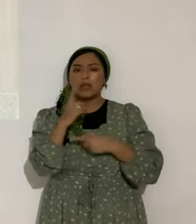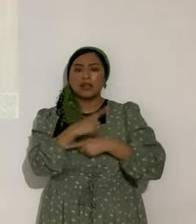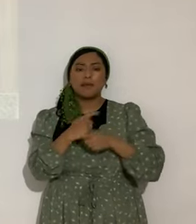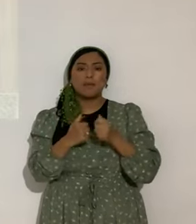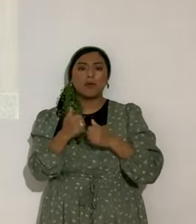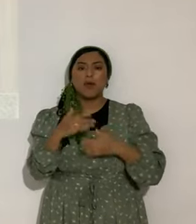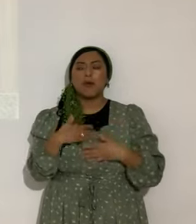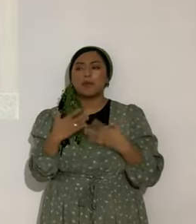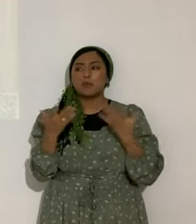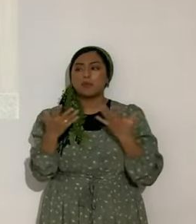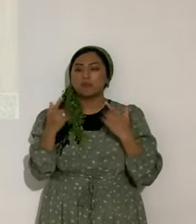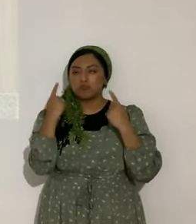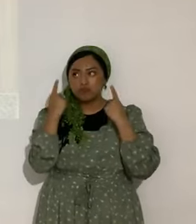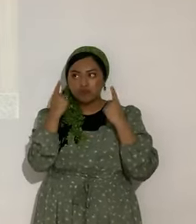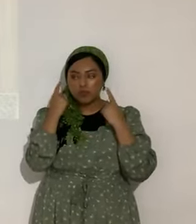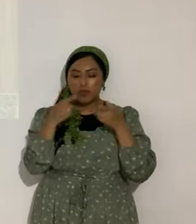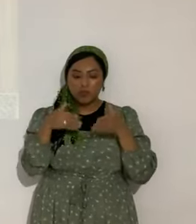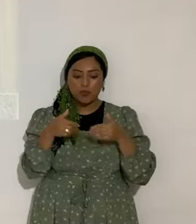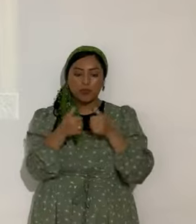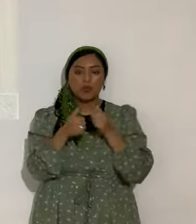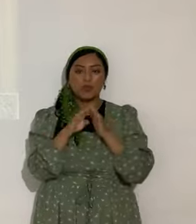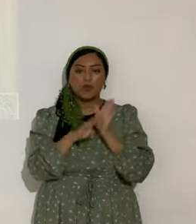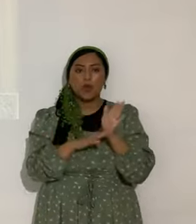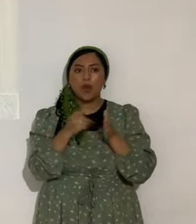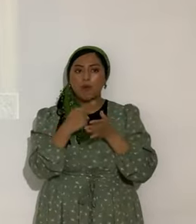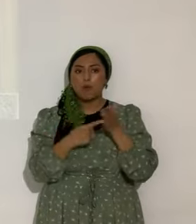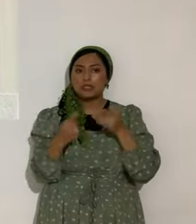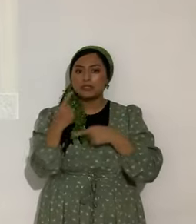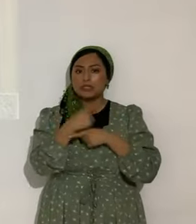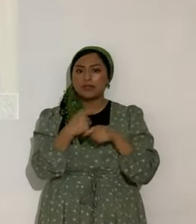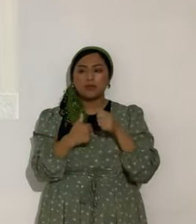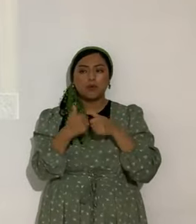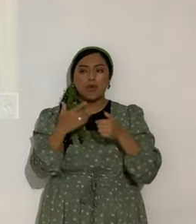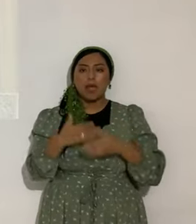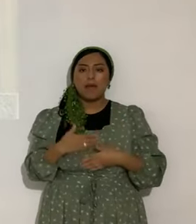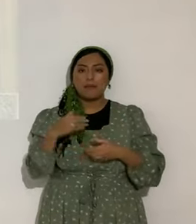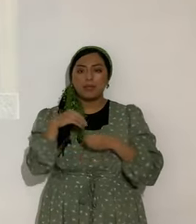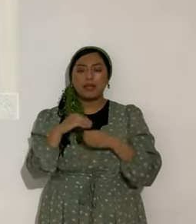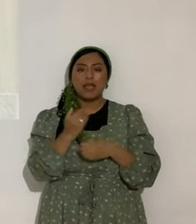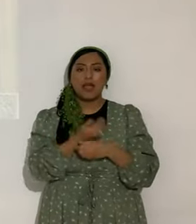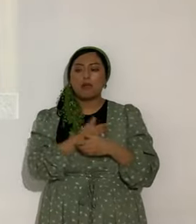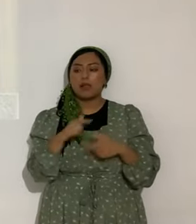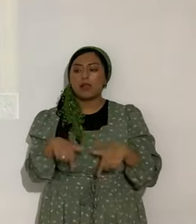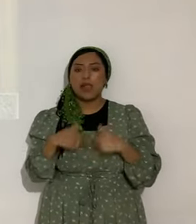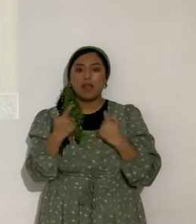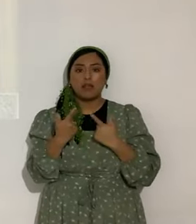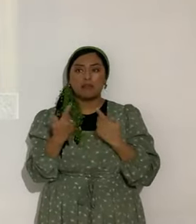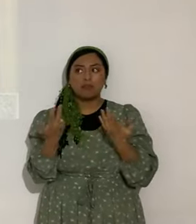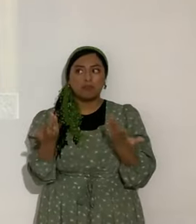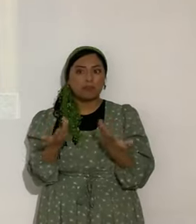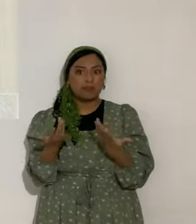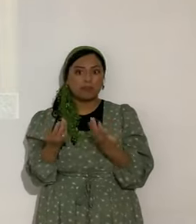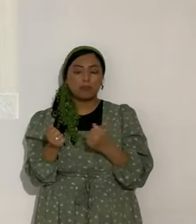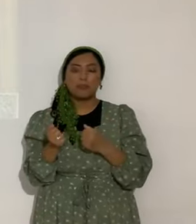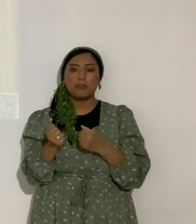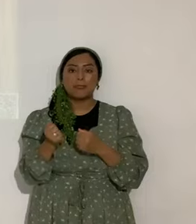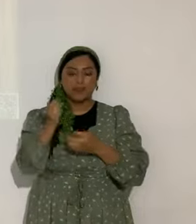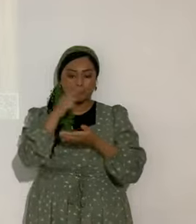analizar, según la Biblia, cuál es el día más feliz en nuestra vida. ¿De acuerdo? Ahora, quiero llevarlos antes al